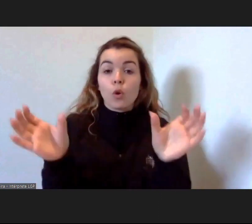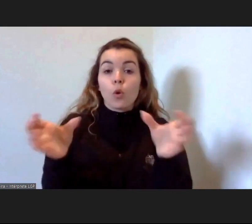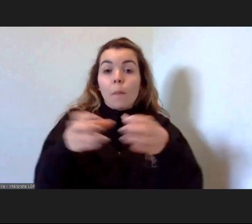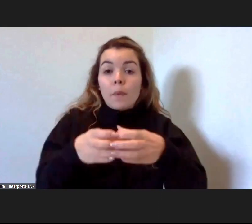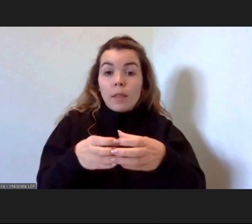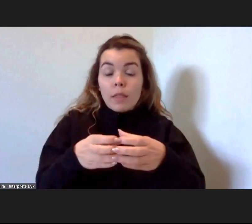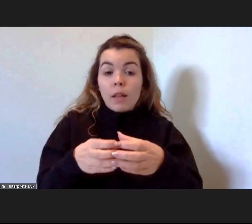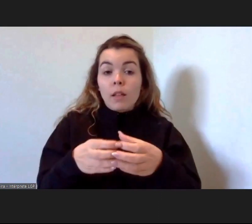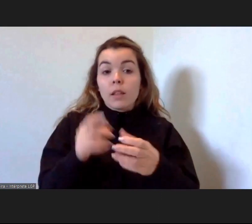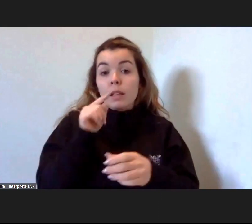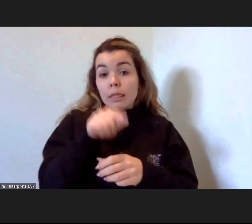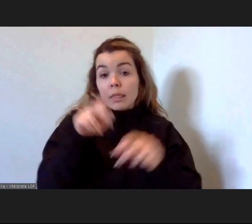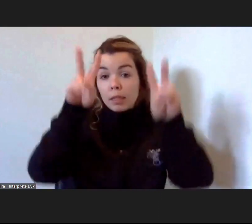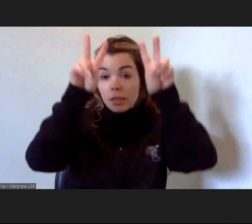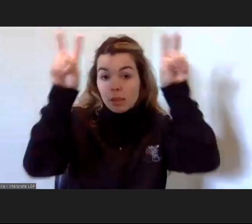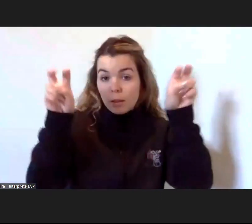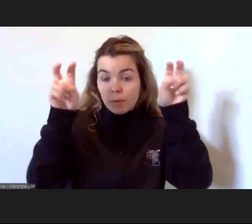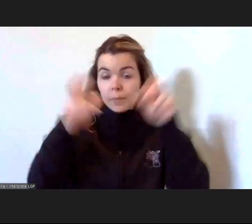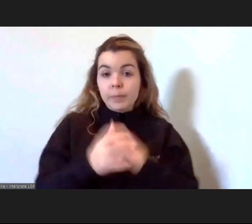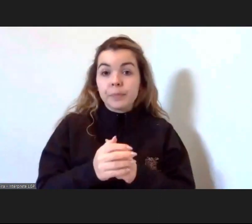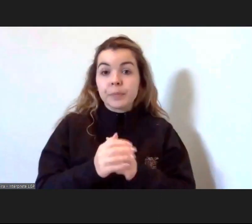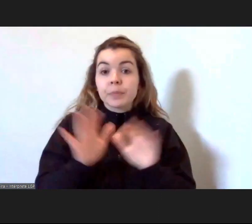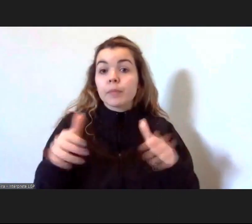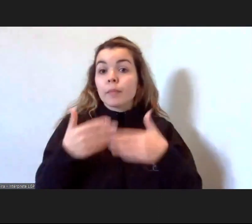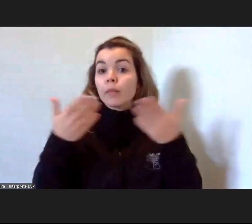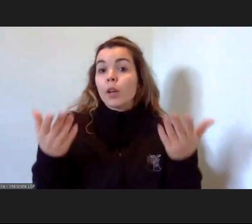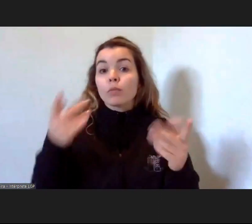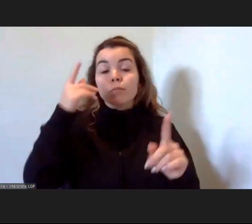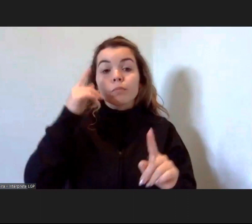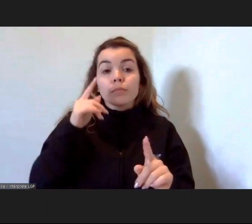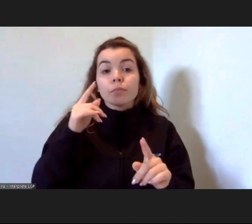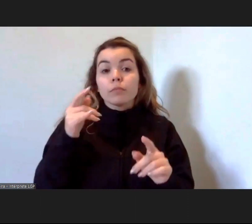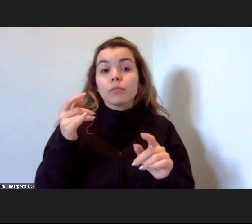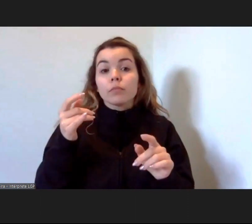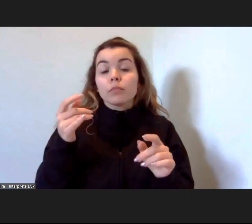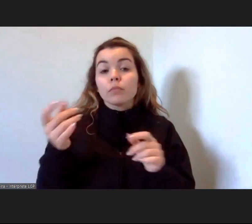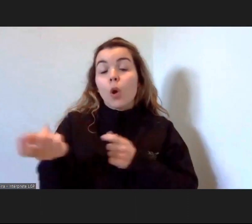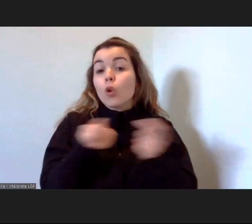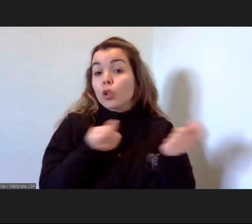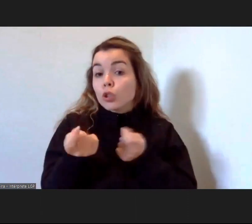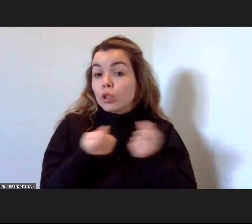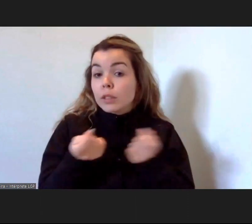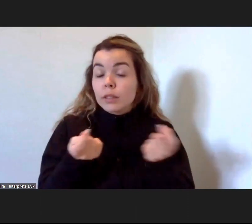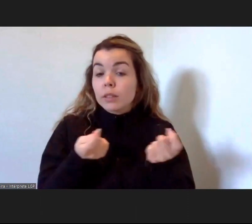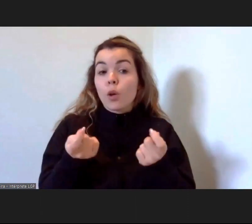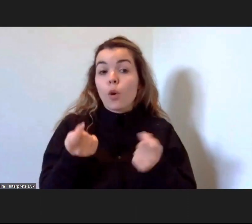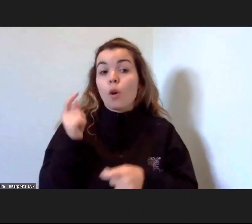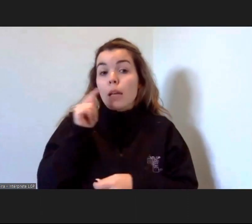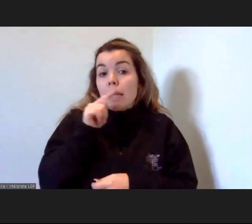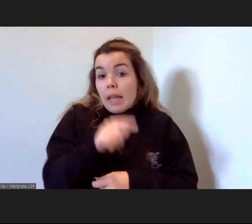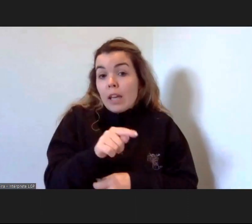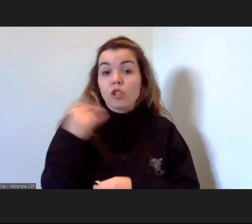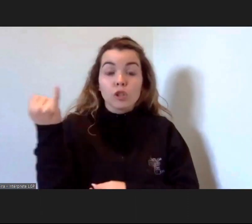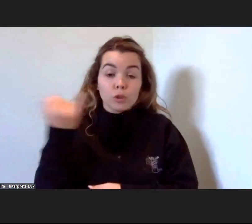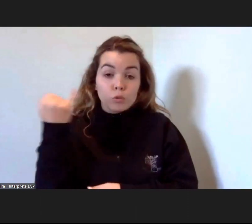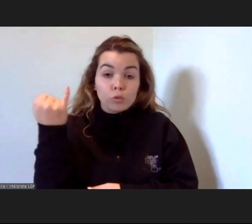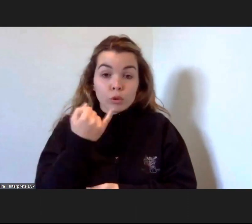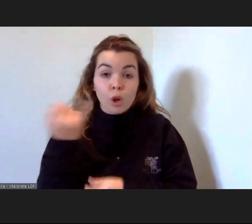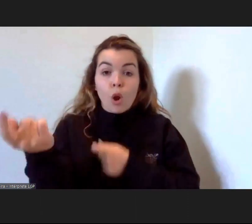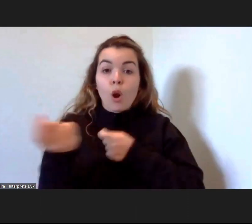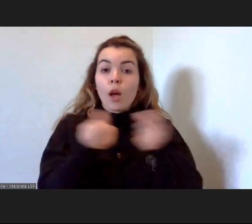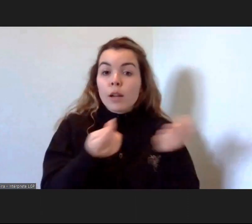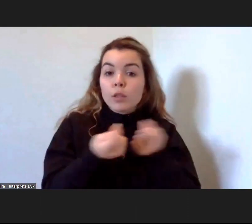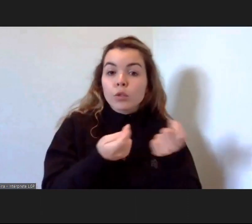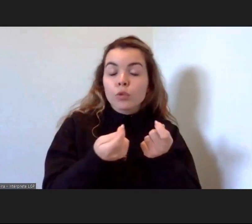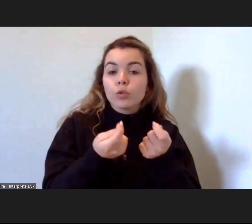esta temática no fundo a organização vai vai-se esta esta instituição vai-se organizando vai